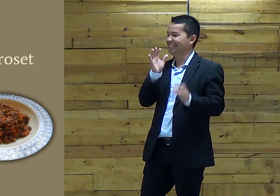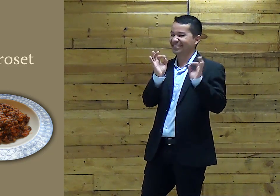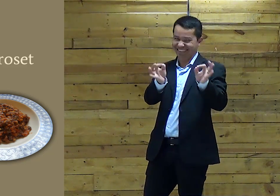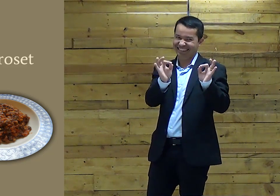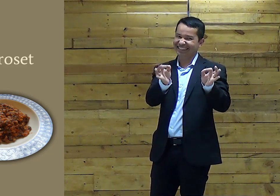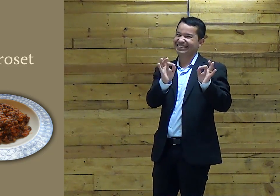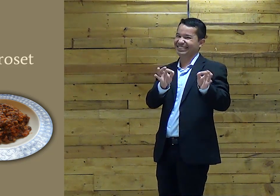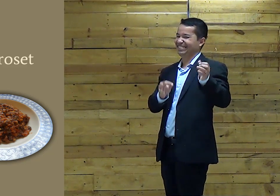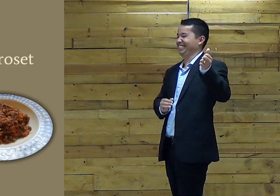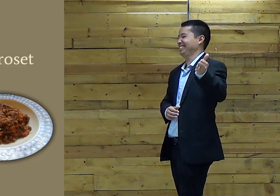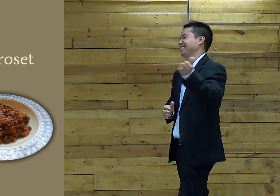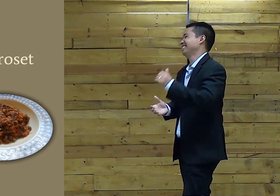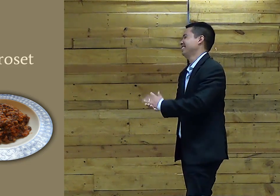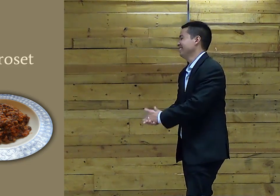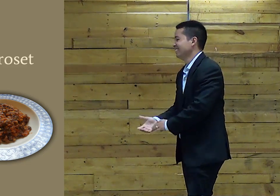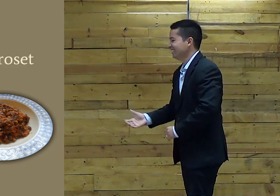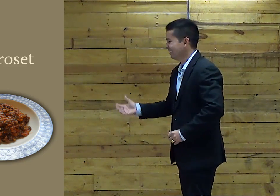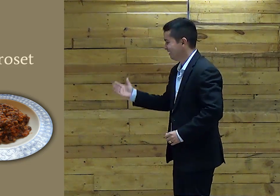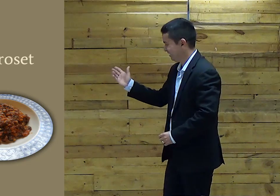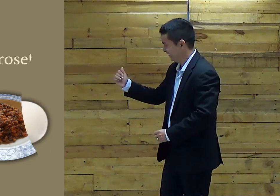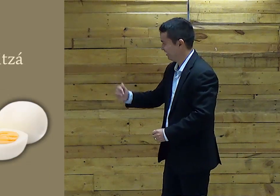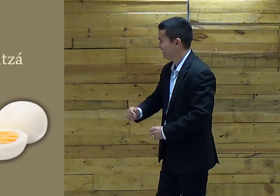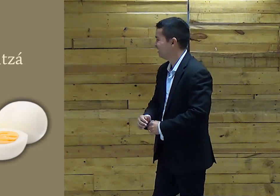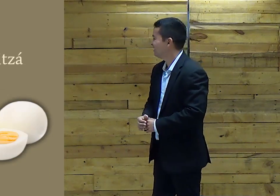Construía Prestando atenção Aqui Tudo bem